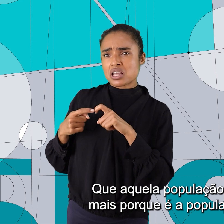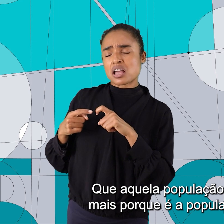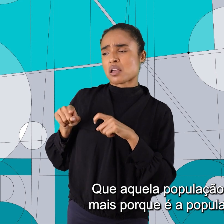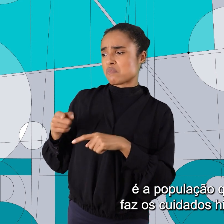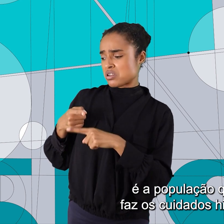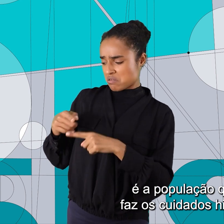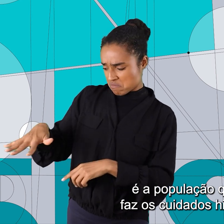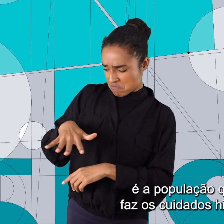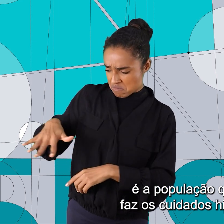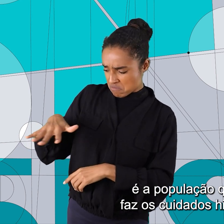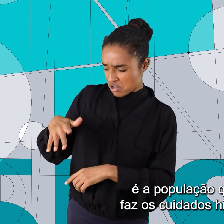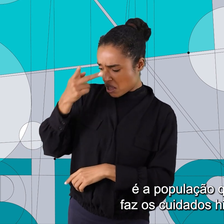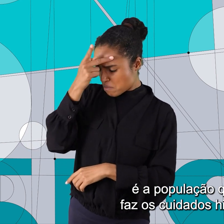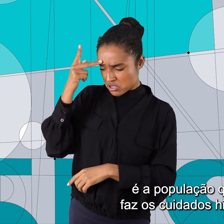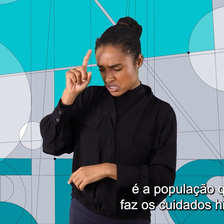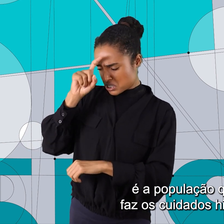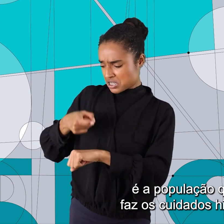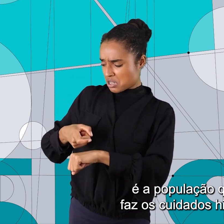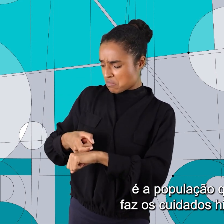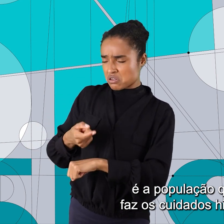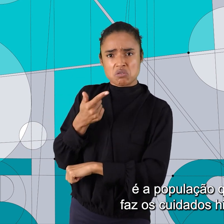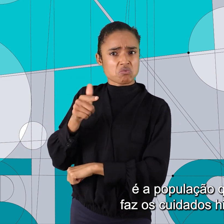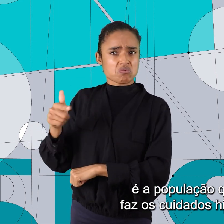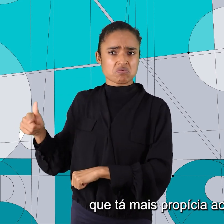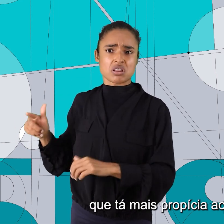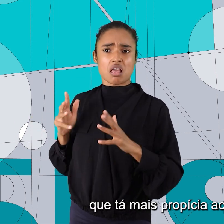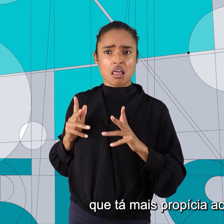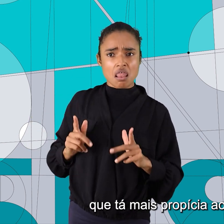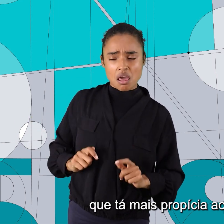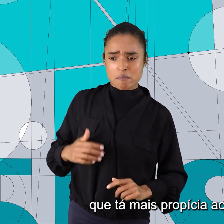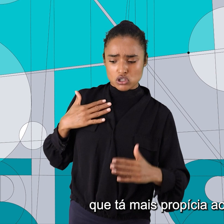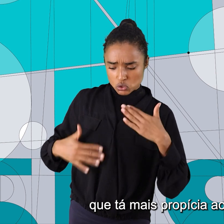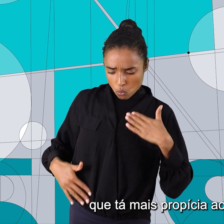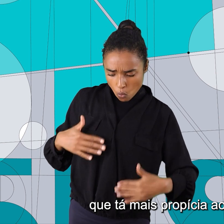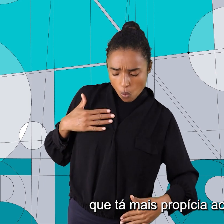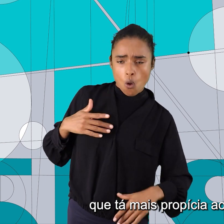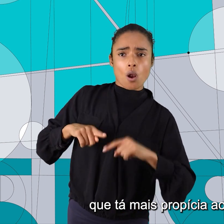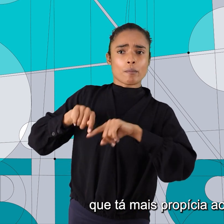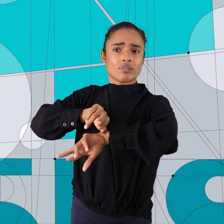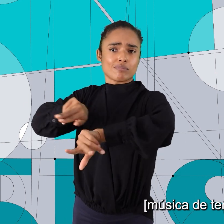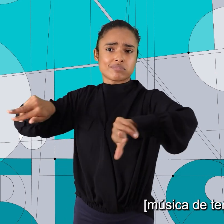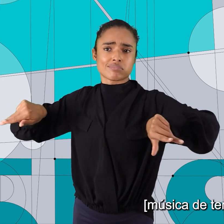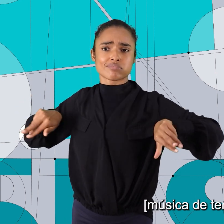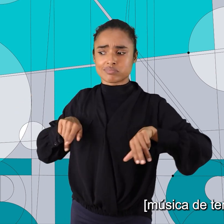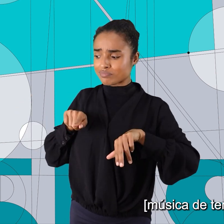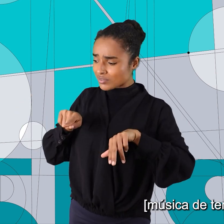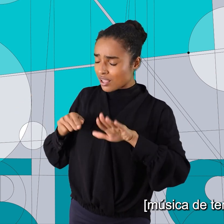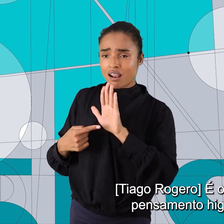ignorante, é a população que não faz os cuidados higiênicos, que está mais propícia ao adoecimento.